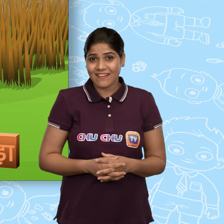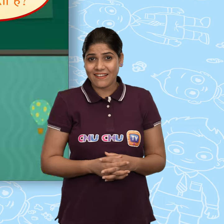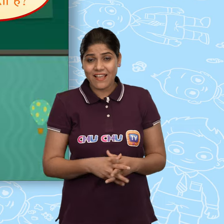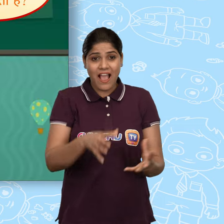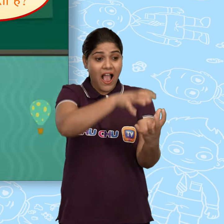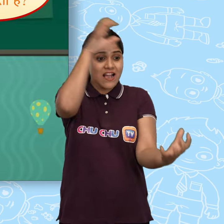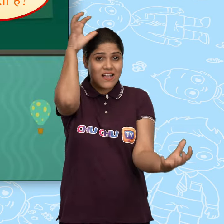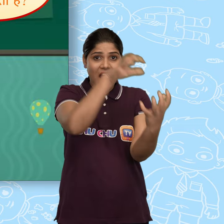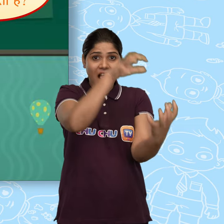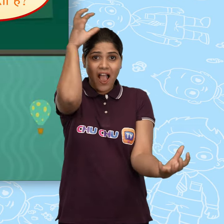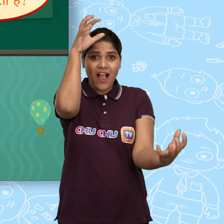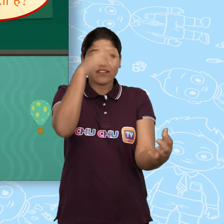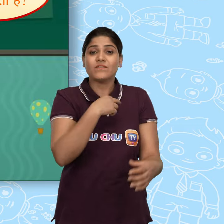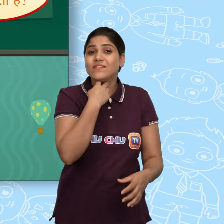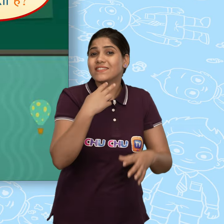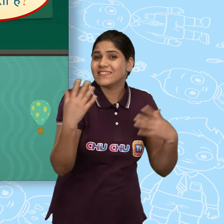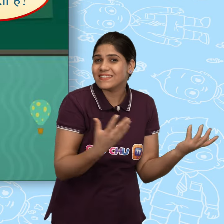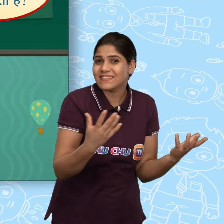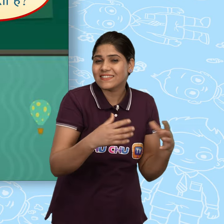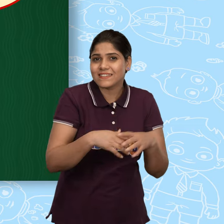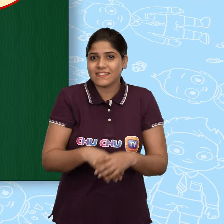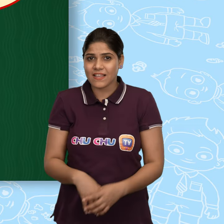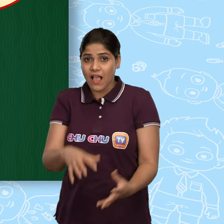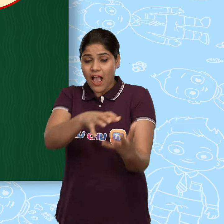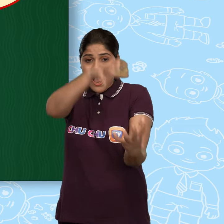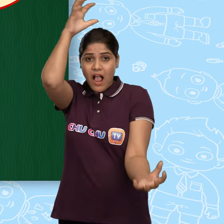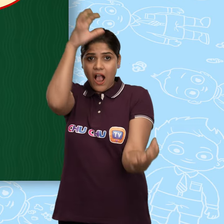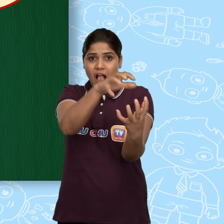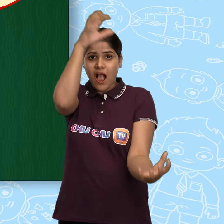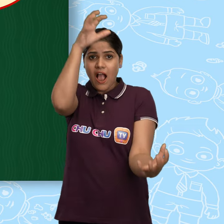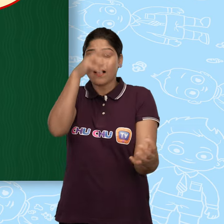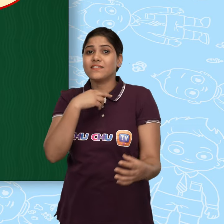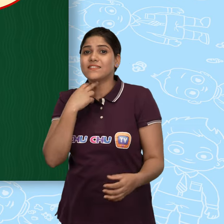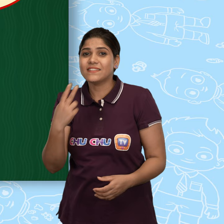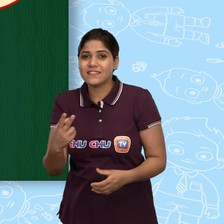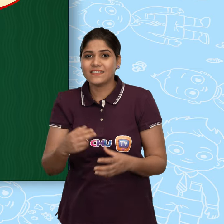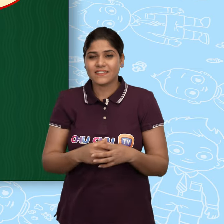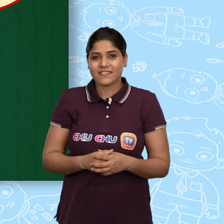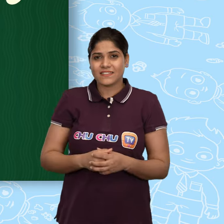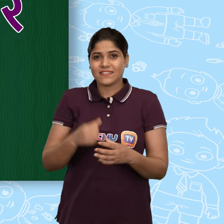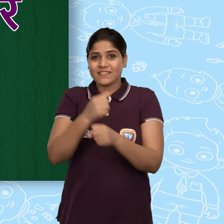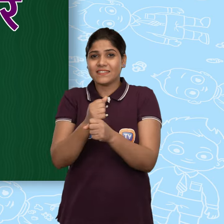दर्याई गोड़ा कैसे बोलता है दर्याई गोड़ा करता है गुर्ड